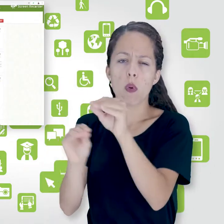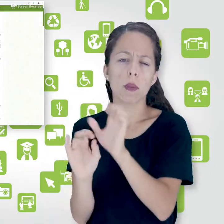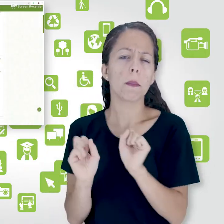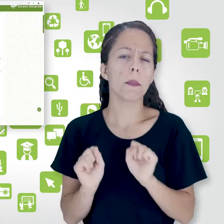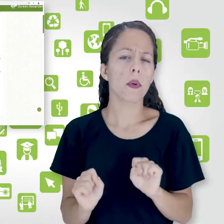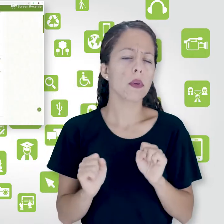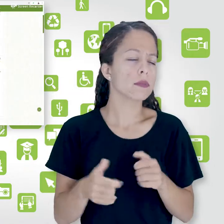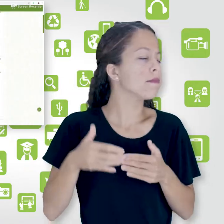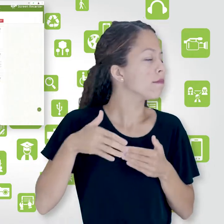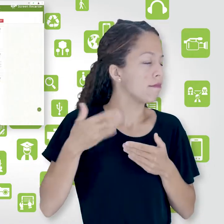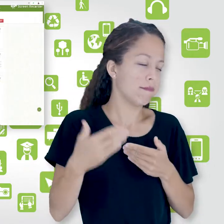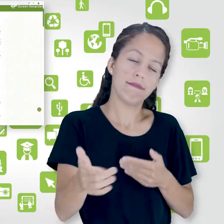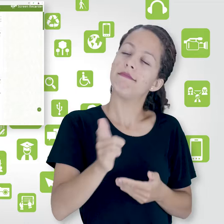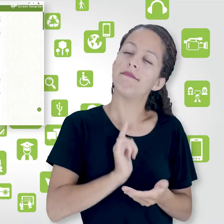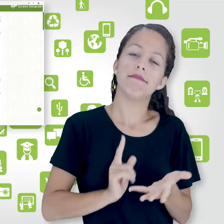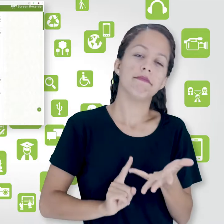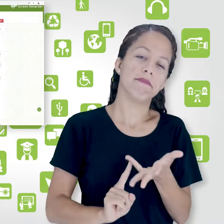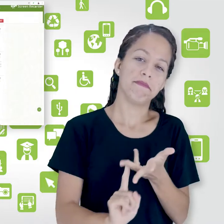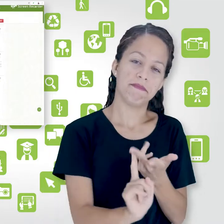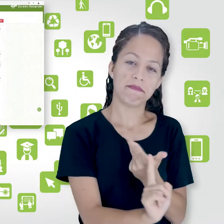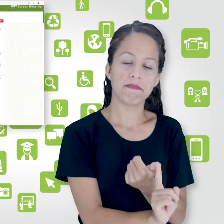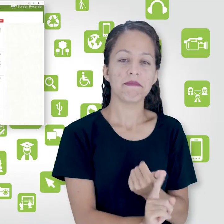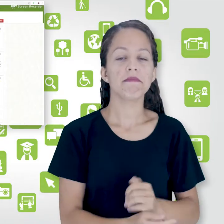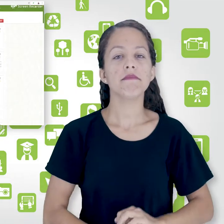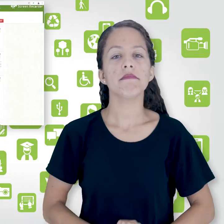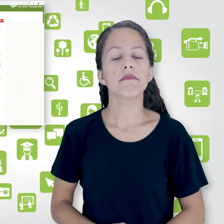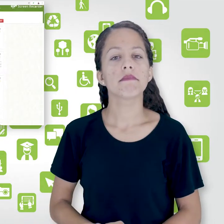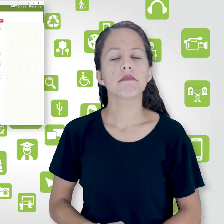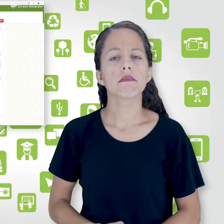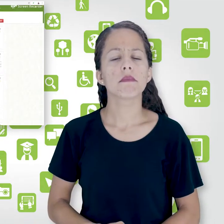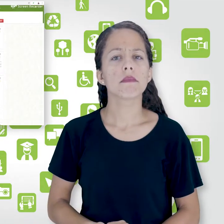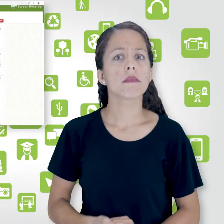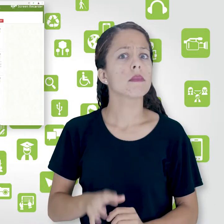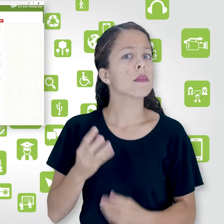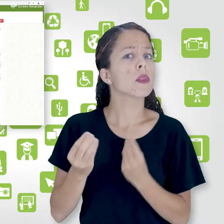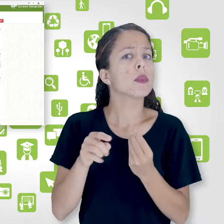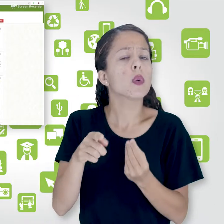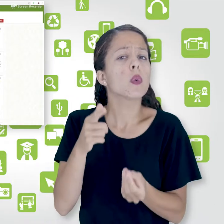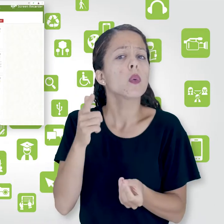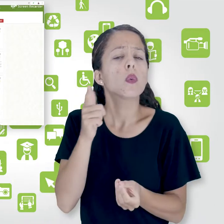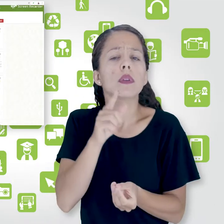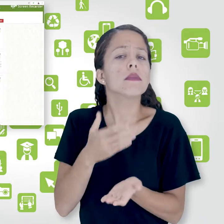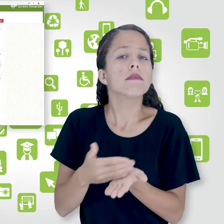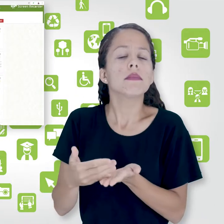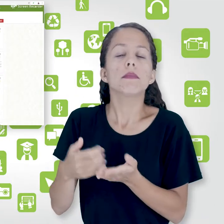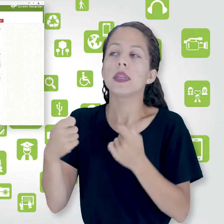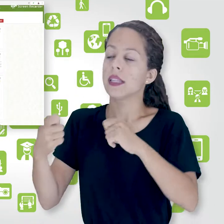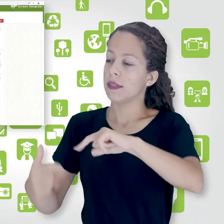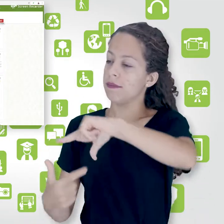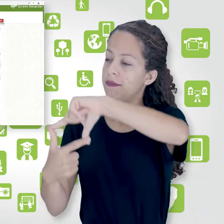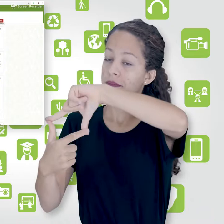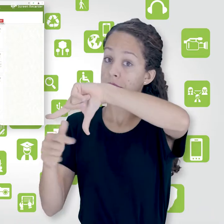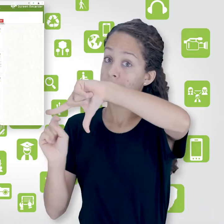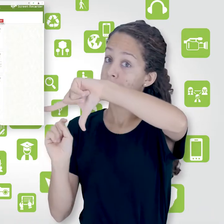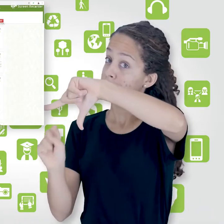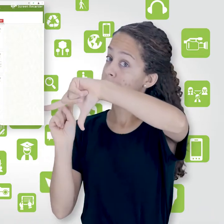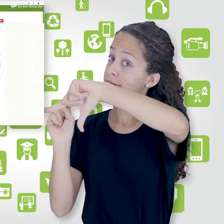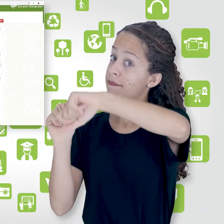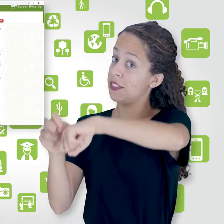E por aí vai. Então, para que isso aconteça, você precisa clicar no habilitar edição, ativar edição.